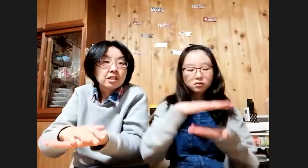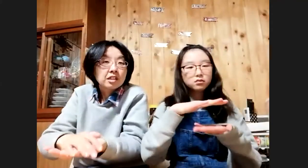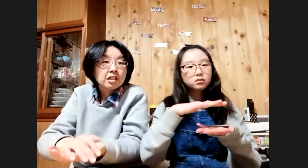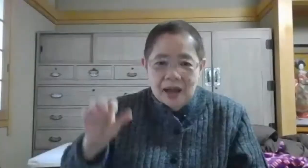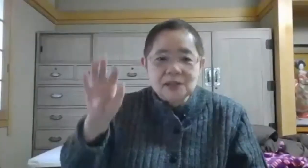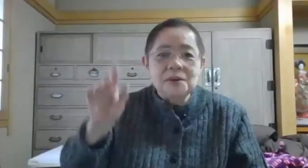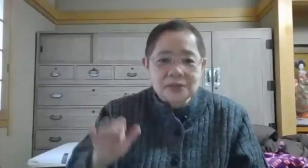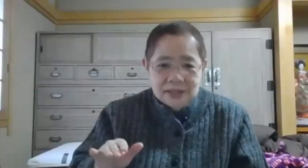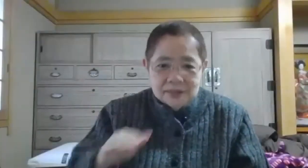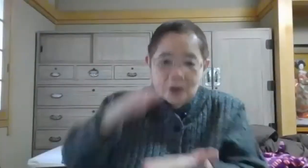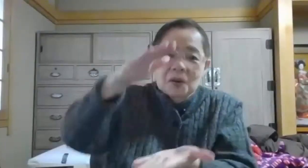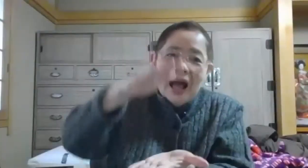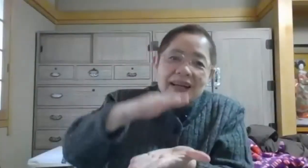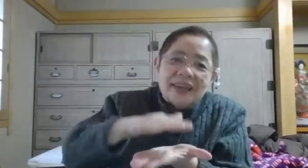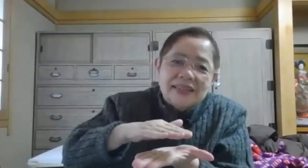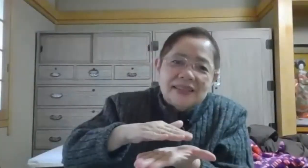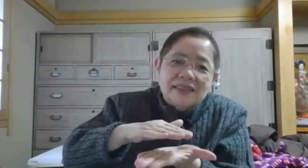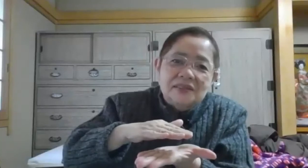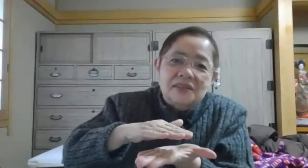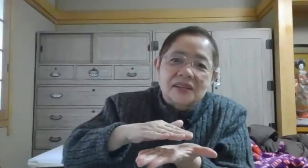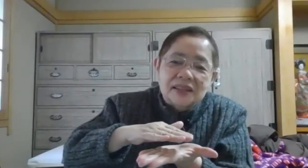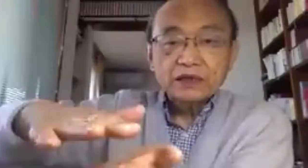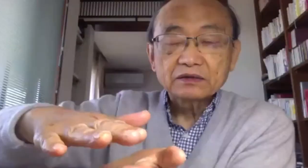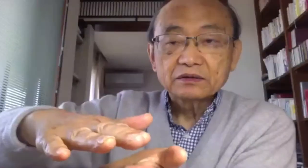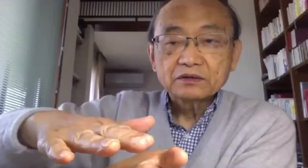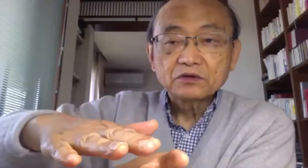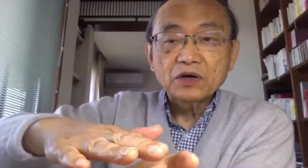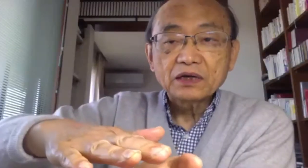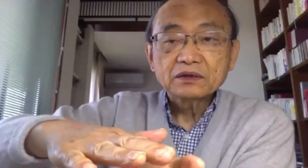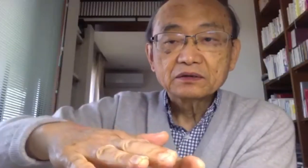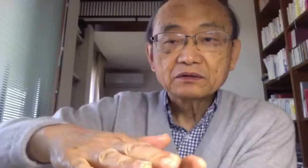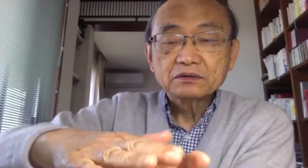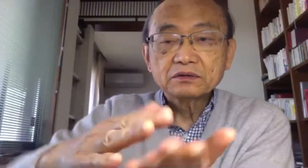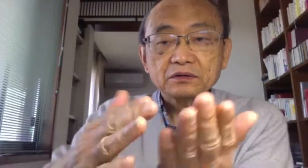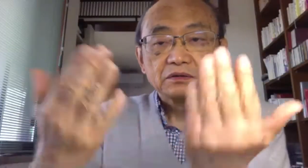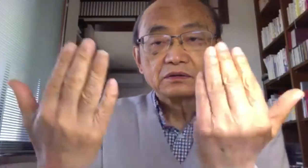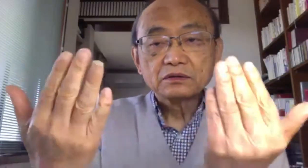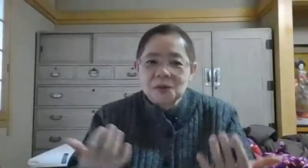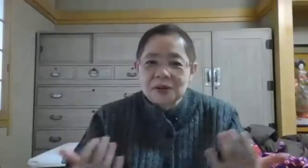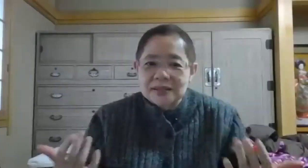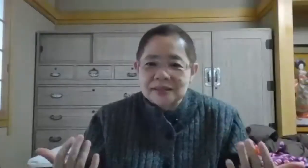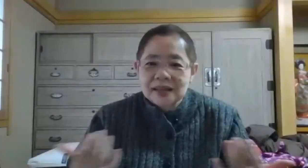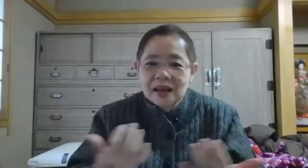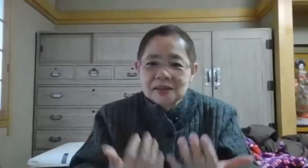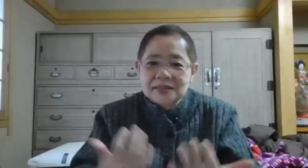字で、浅野野は?野でも良いです。 野原の野です。草